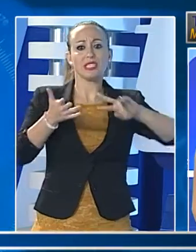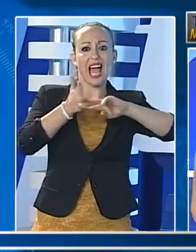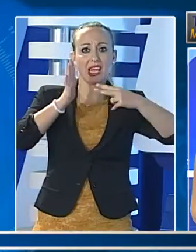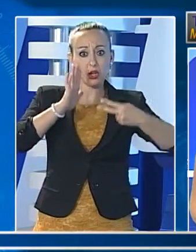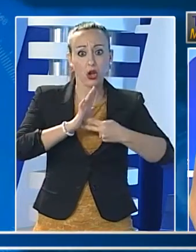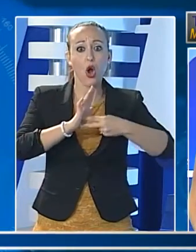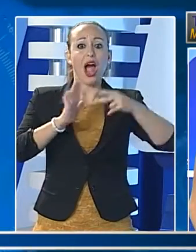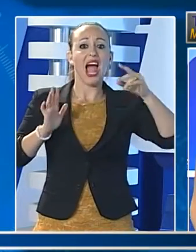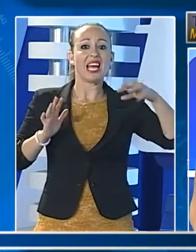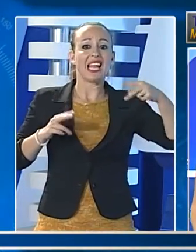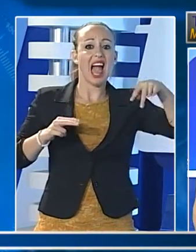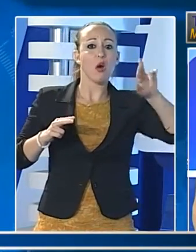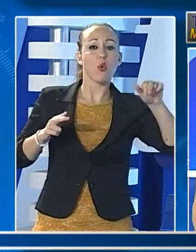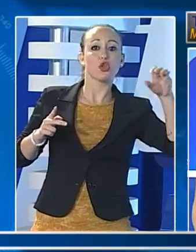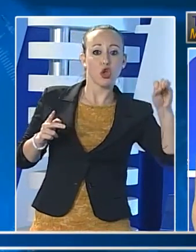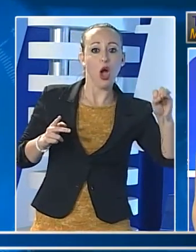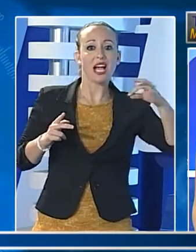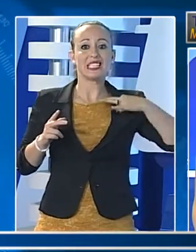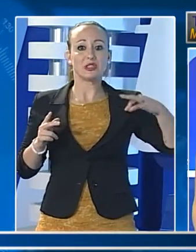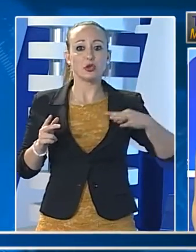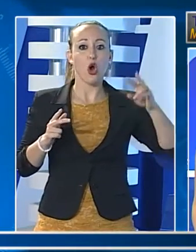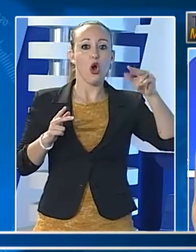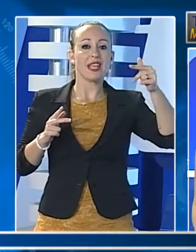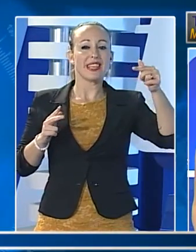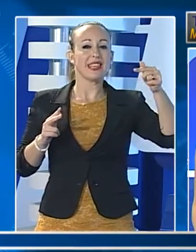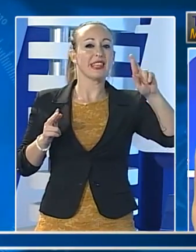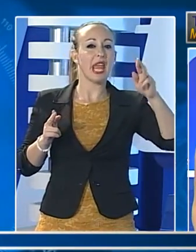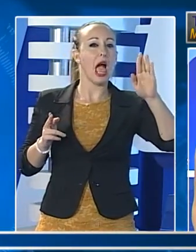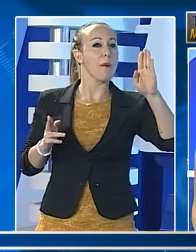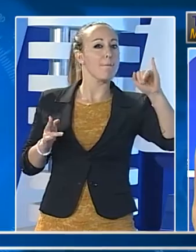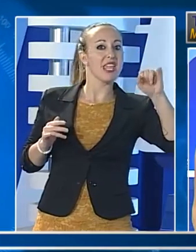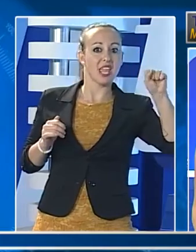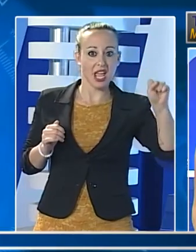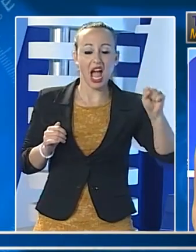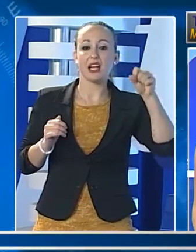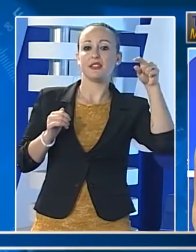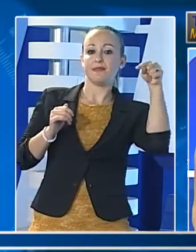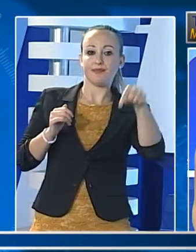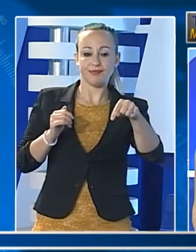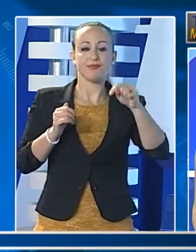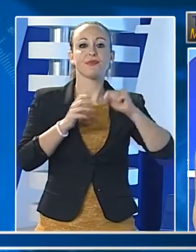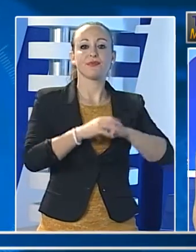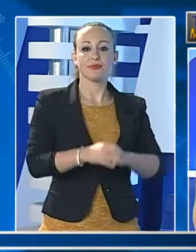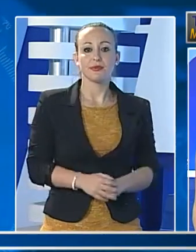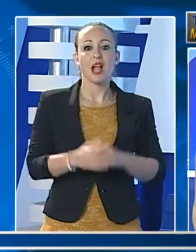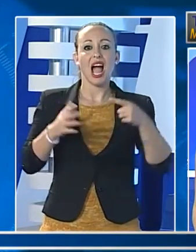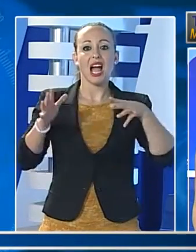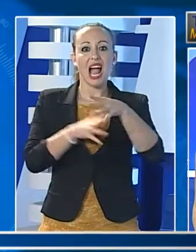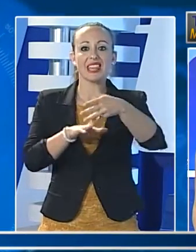autogestioni. È previsto per domani mattina a Trapani l'arrivo di 310